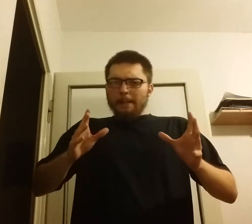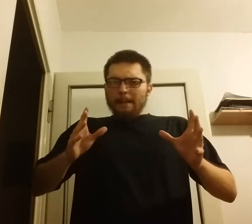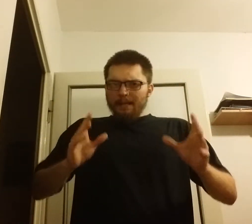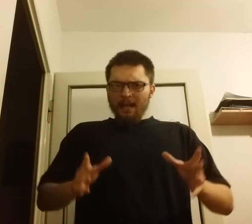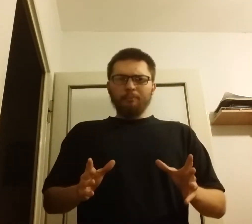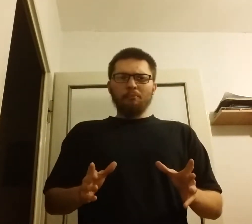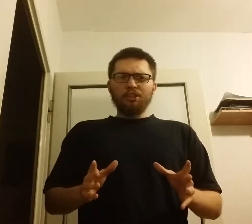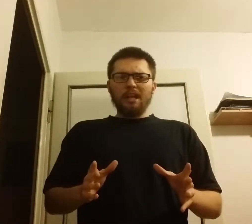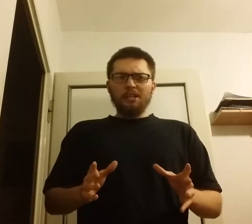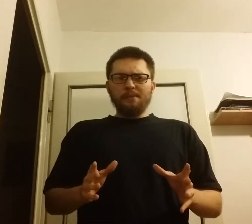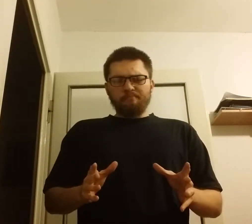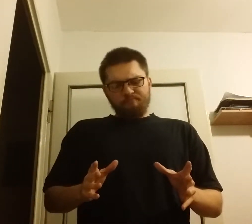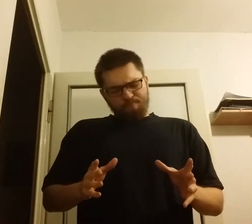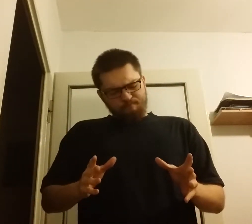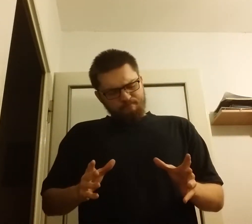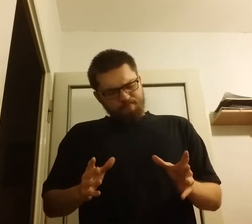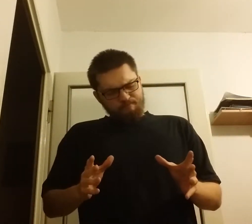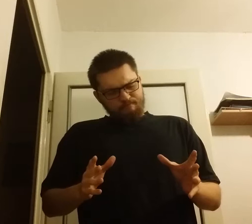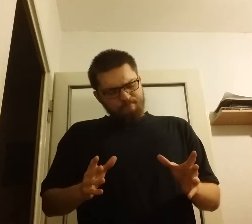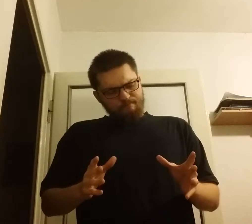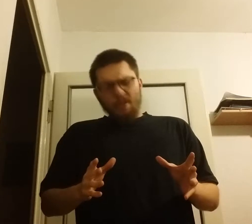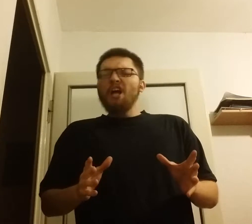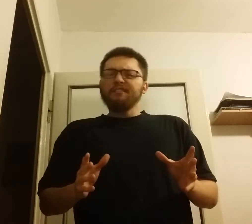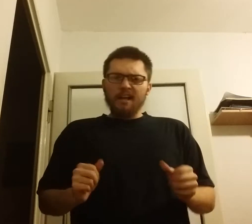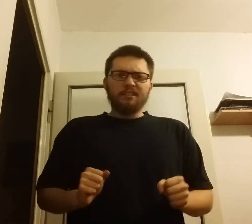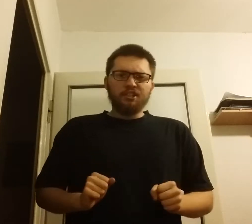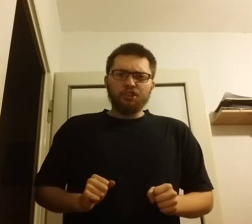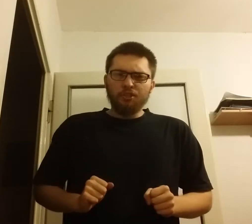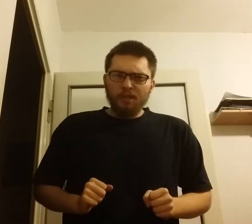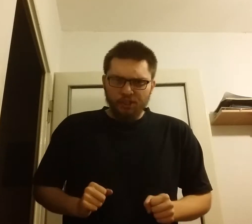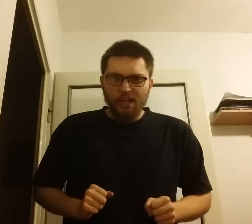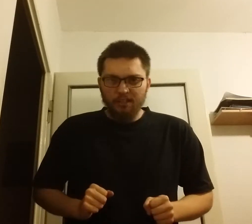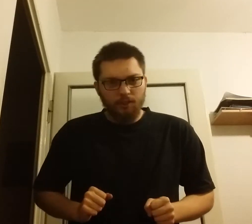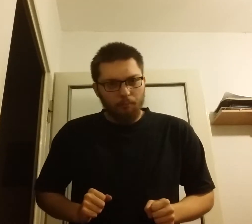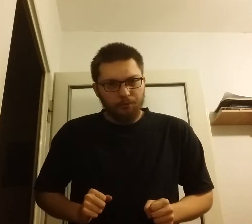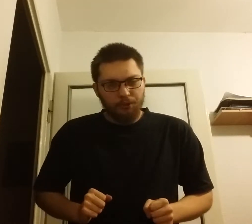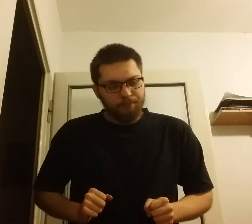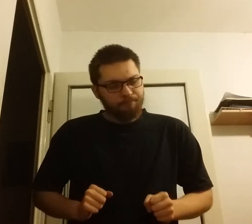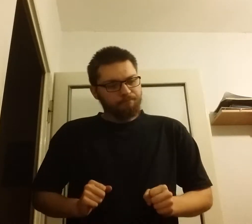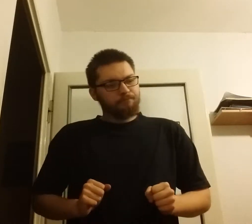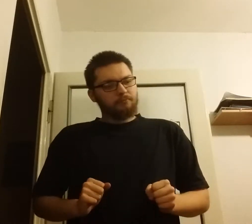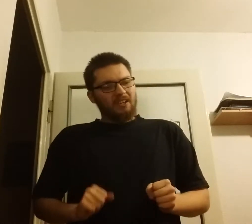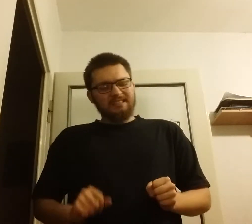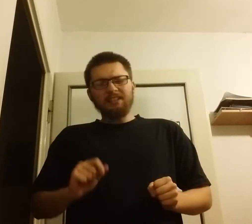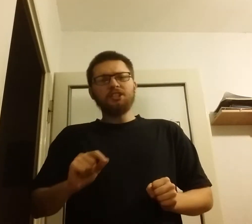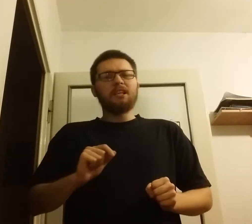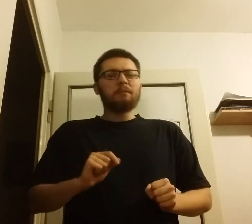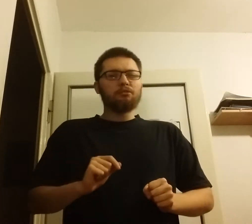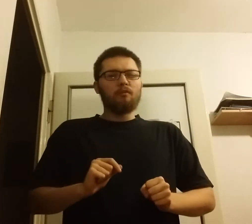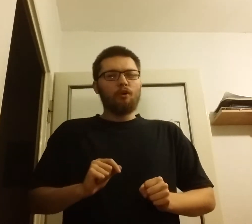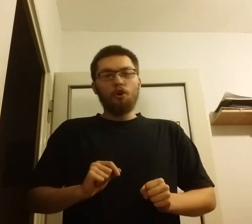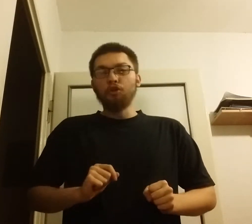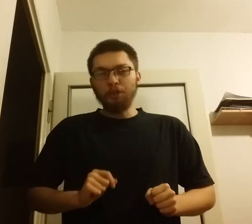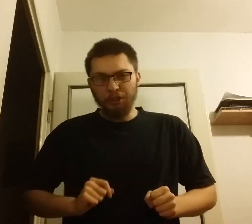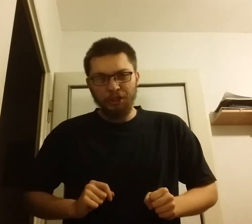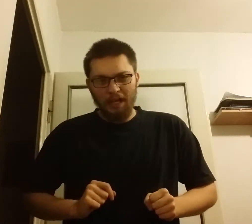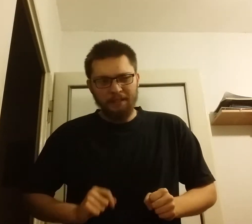Jak pomyśleli, tak też chcieli zrobić. Z naciskiem na słowo chcieli,